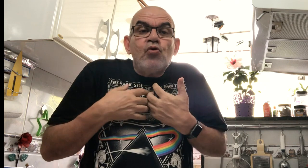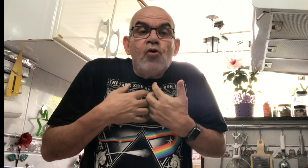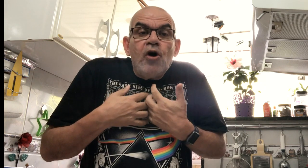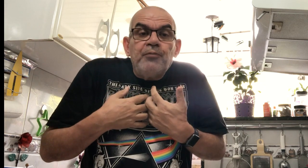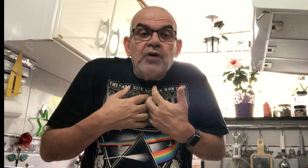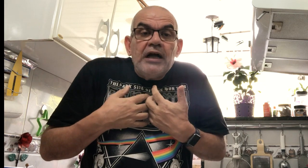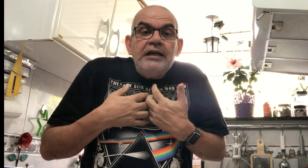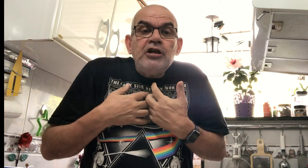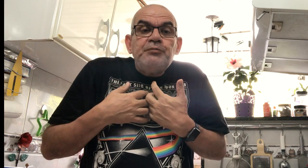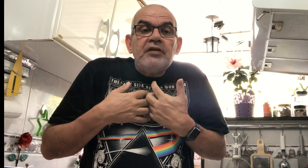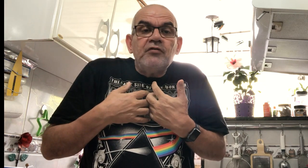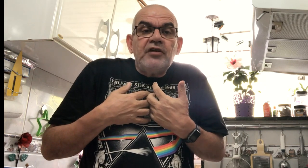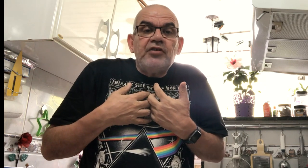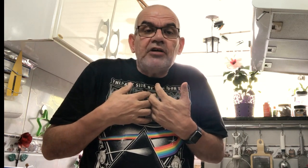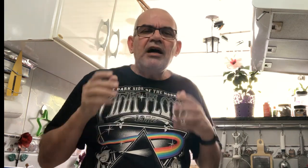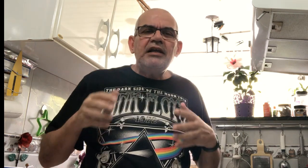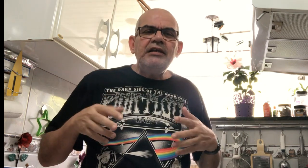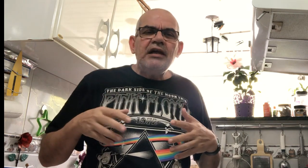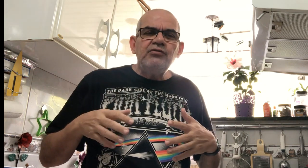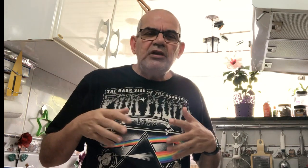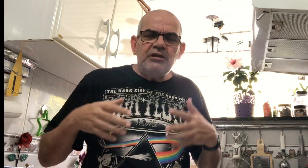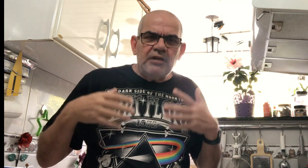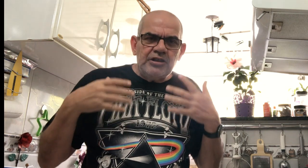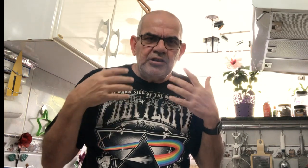corpo, além da expressão facial, além da tua linguagem